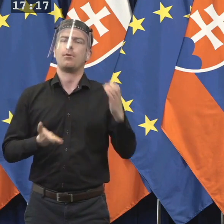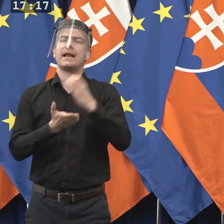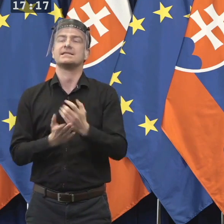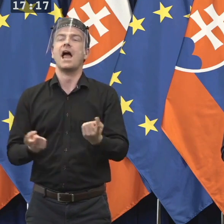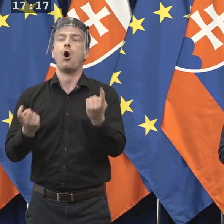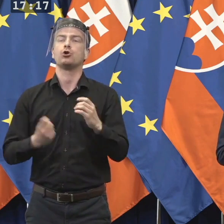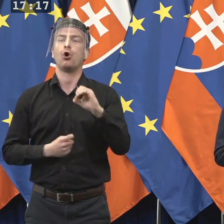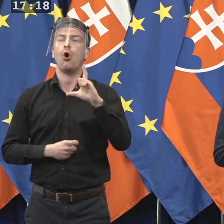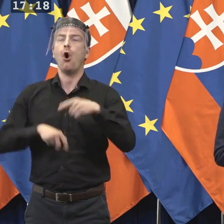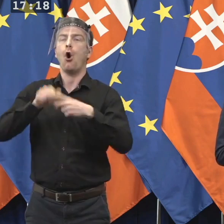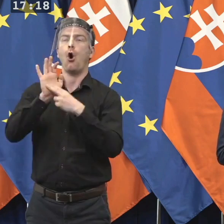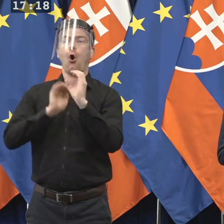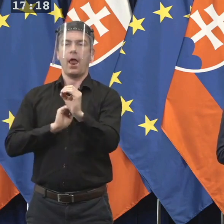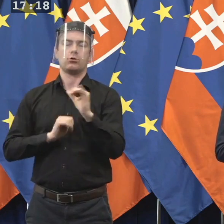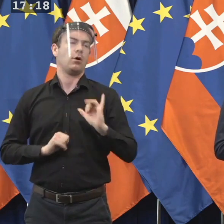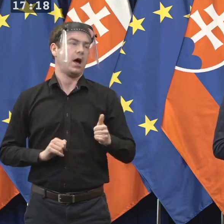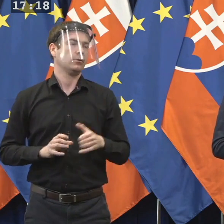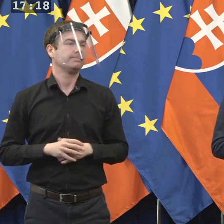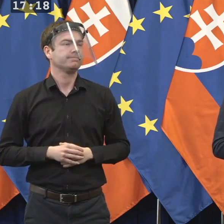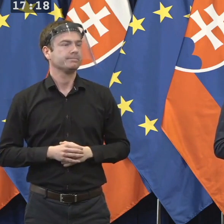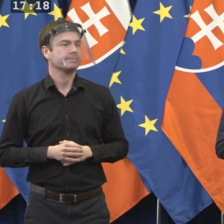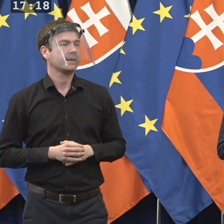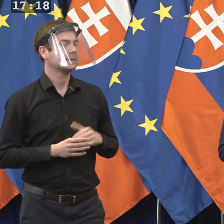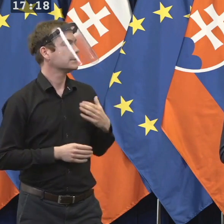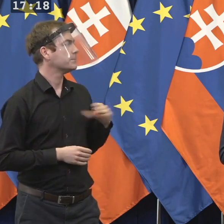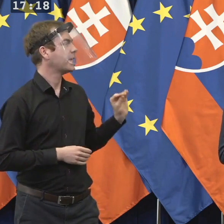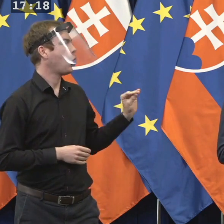hnutia, áno. Pani ministerka, nechcela presadiť niekoho iného?